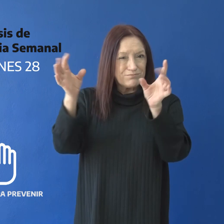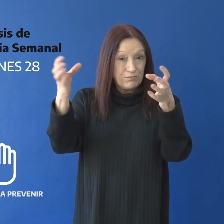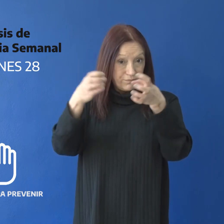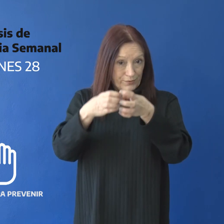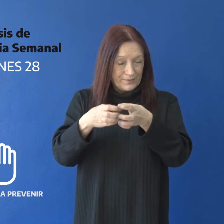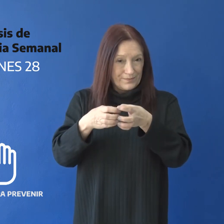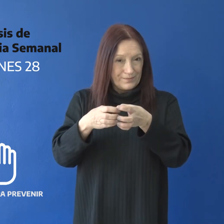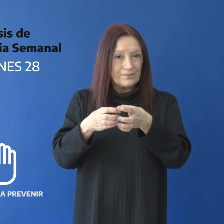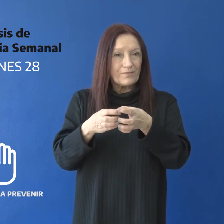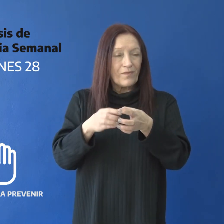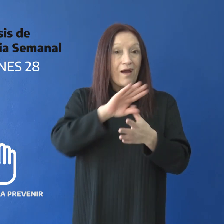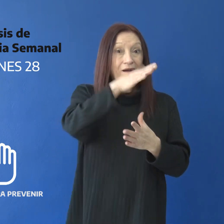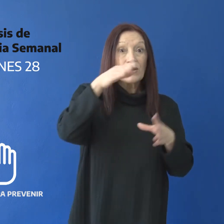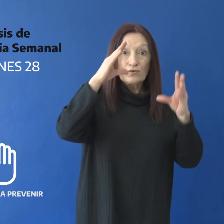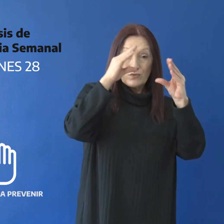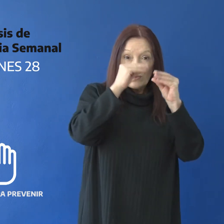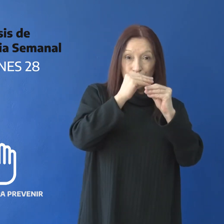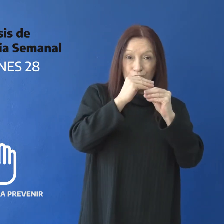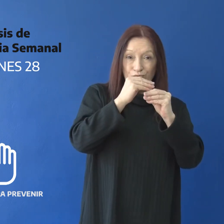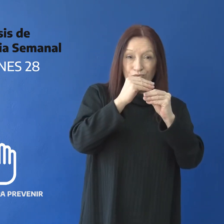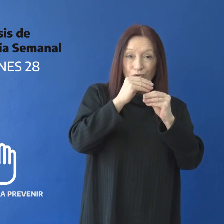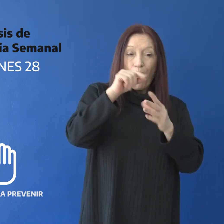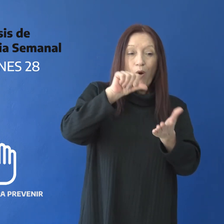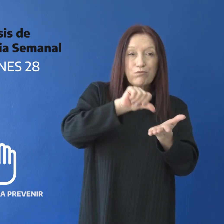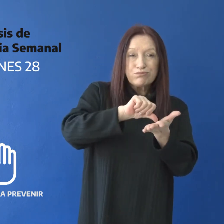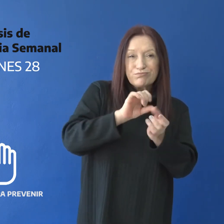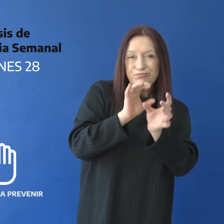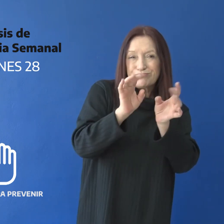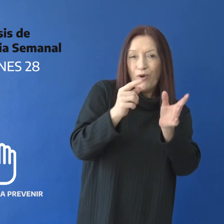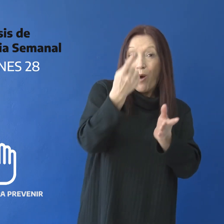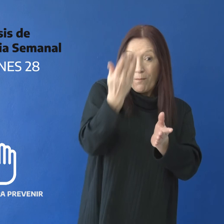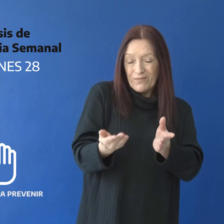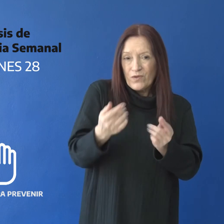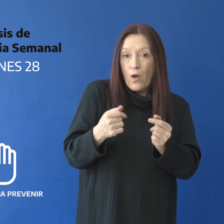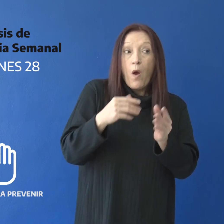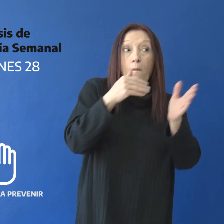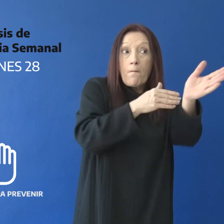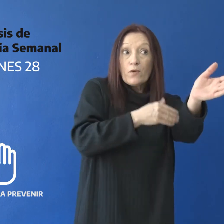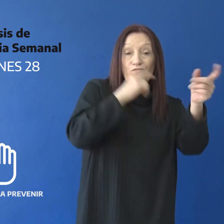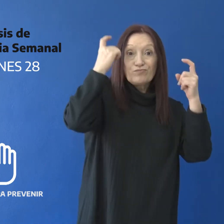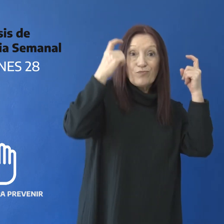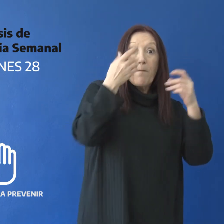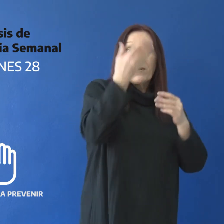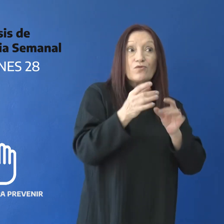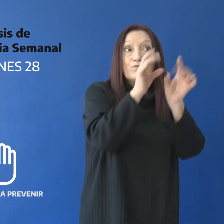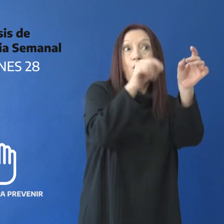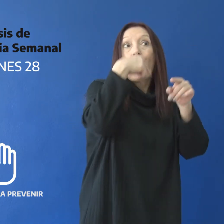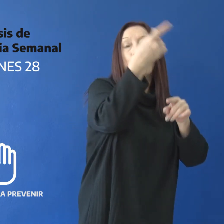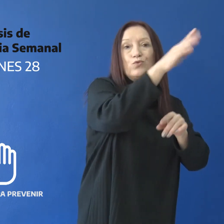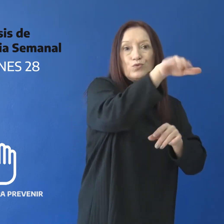Río Turbio brote localizado Puerto Deseado casos importados brote